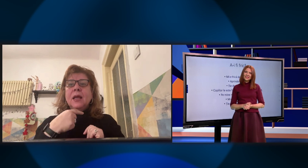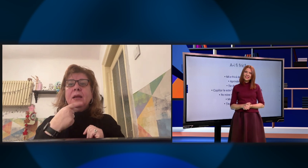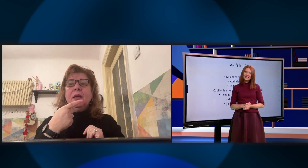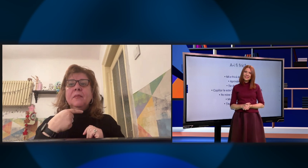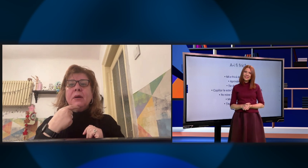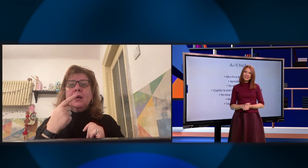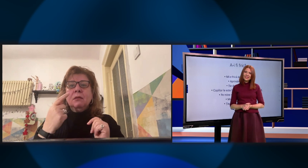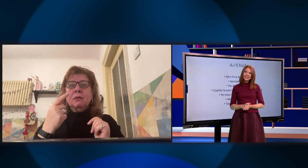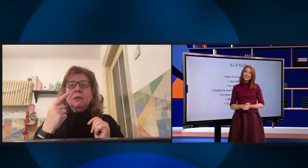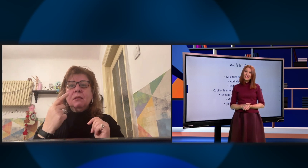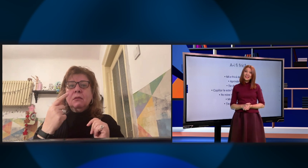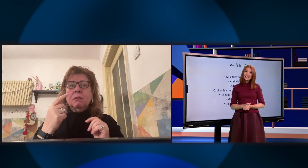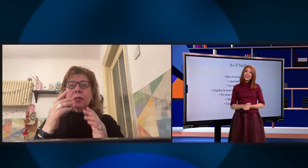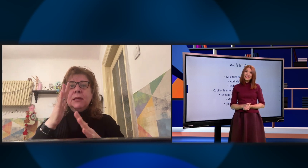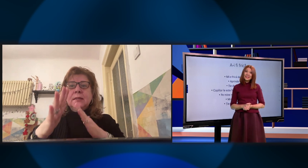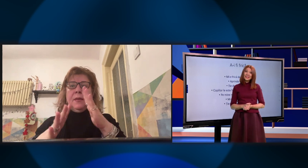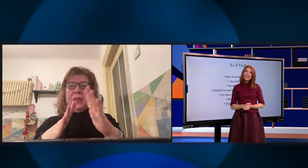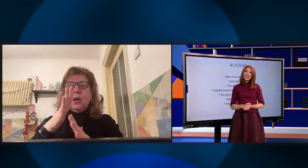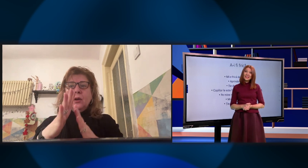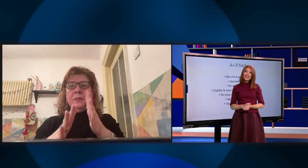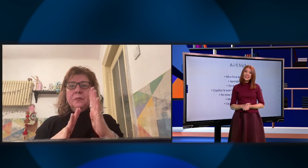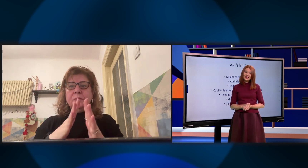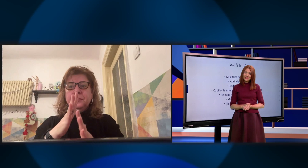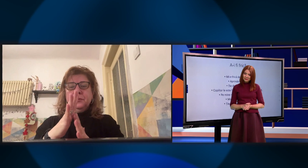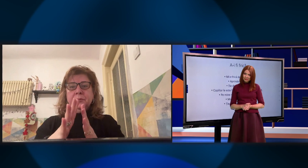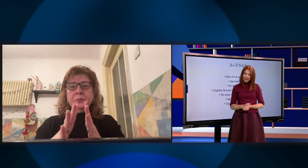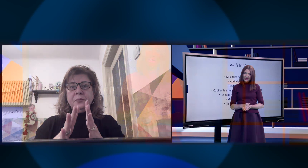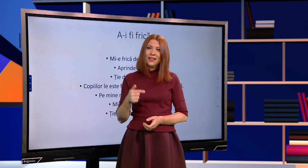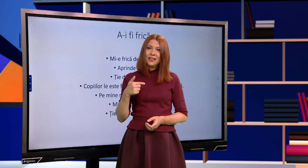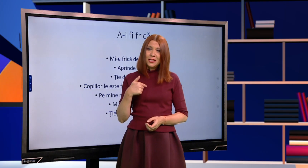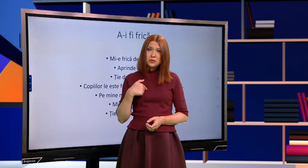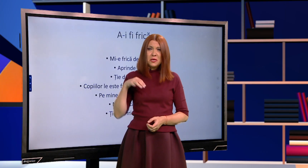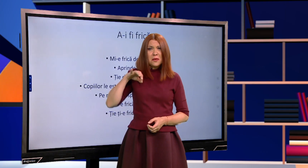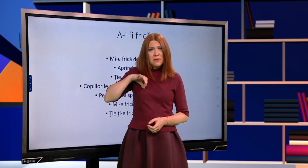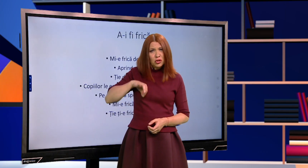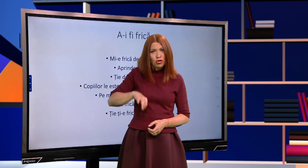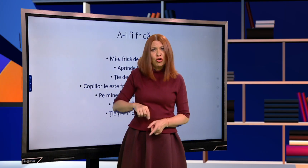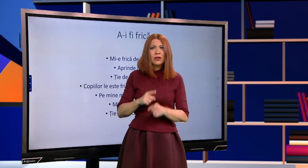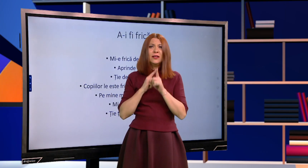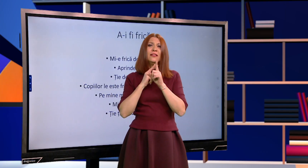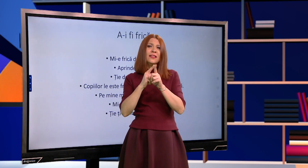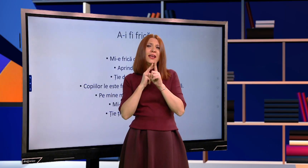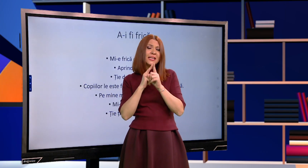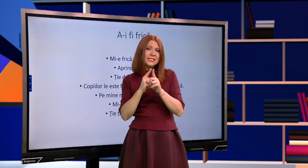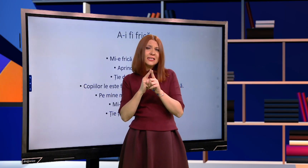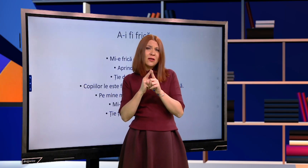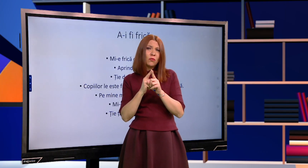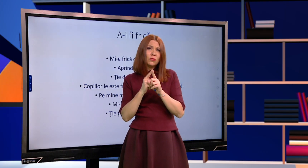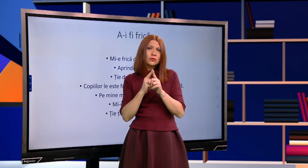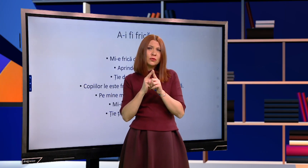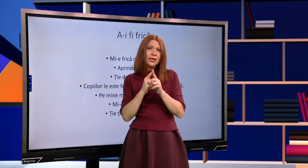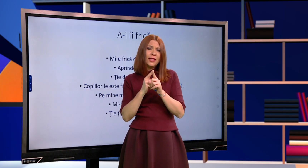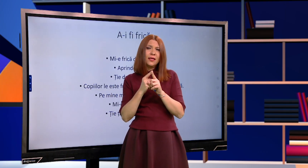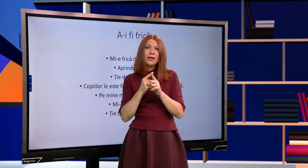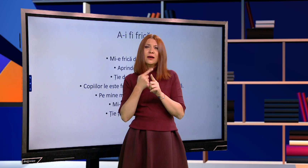de limba semnelor. Bine. Deci mie, mie dor de lecțiile